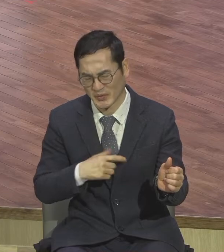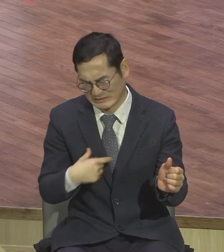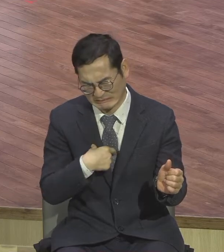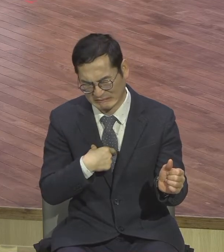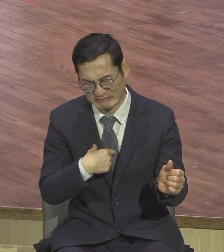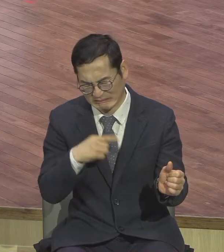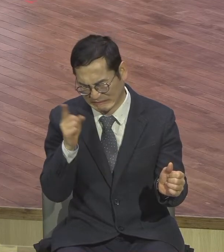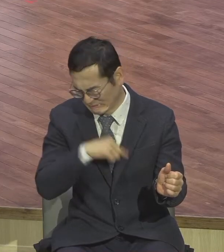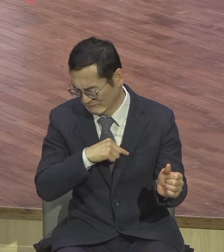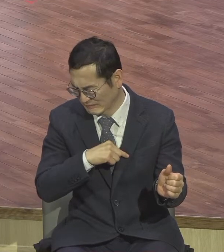있으면